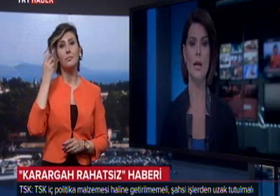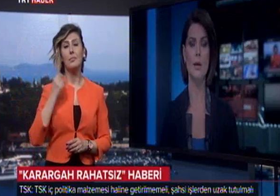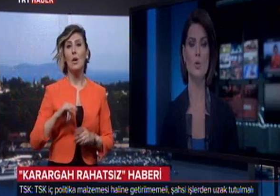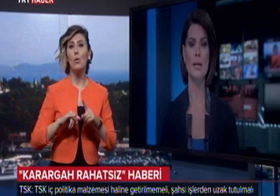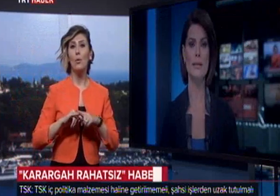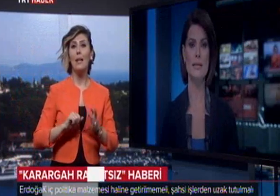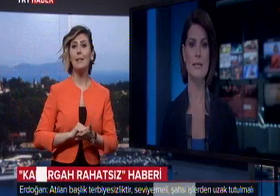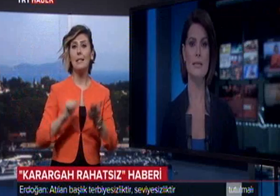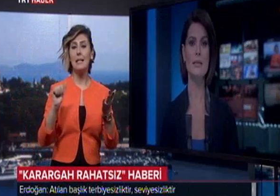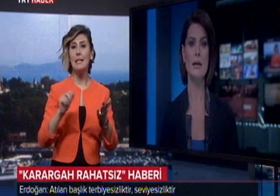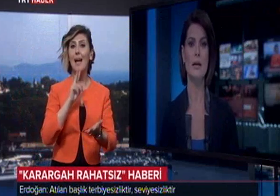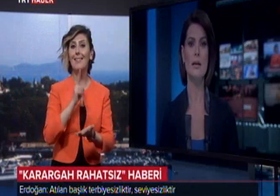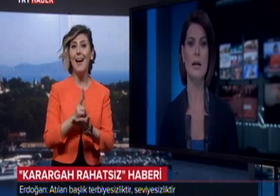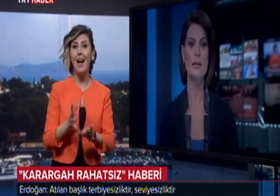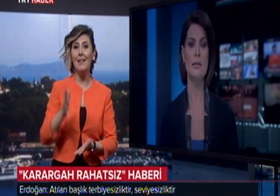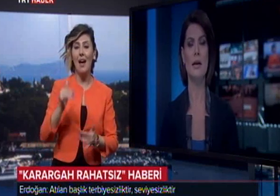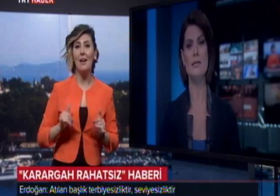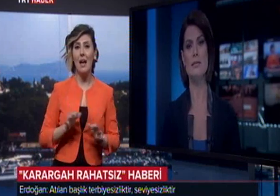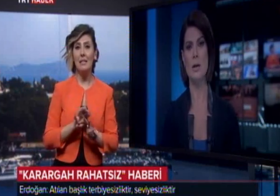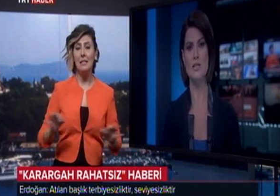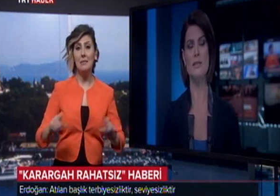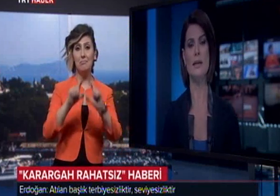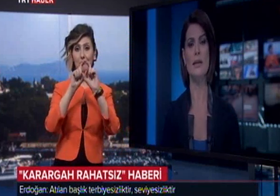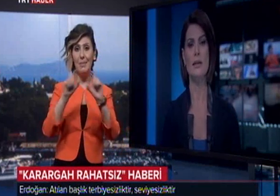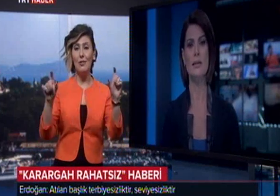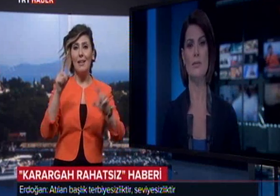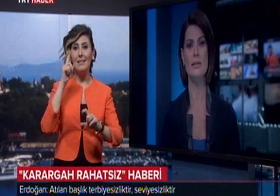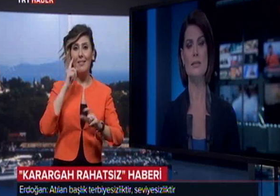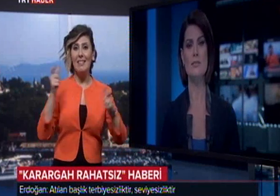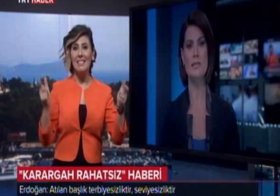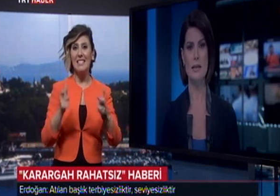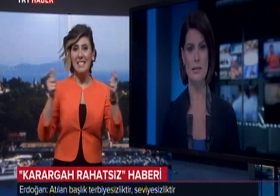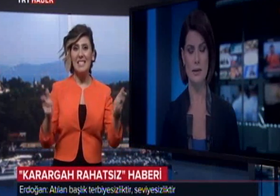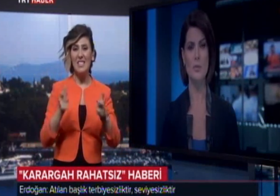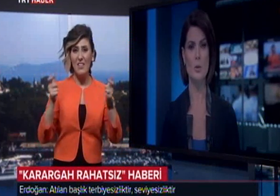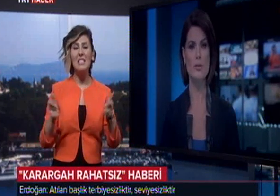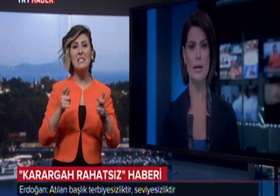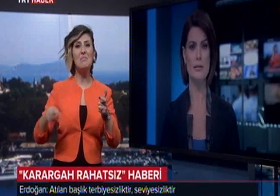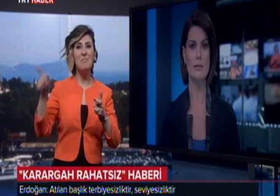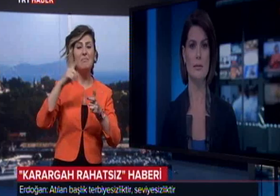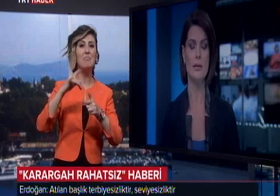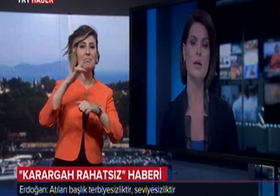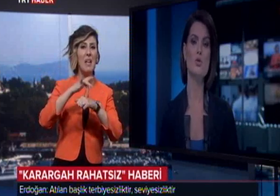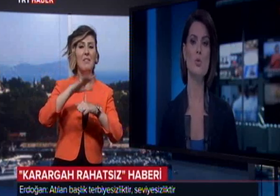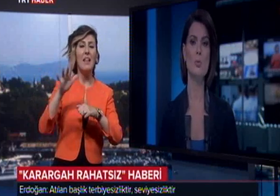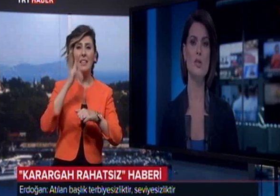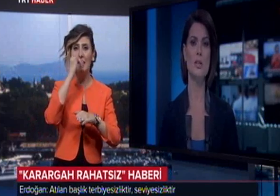Hürriyet Gazetesi'nin karargah rahatsız manşetine devletin zirvesi de tepki gösterdi.